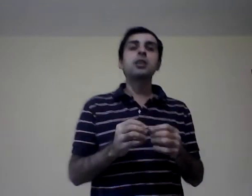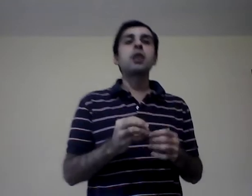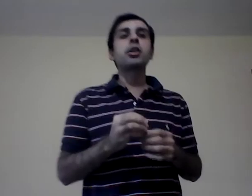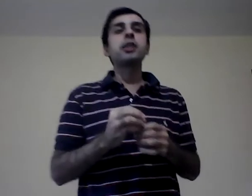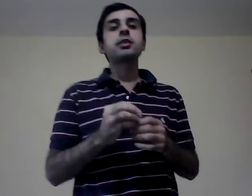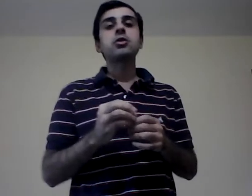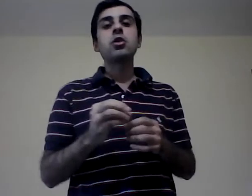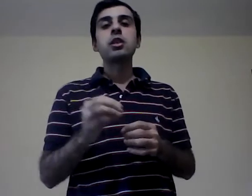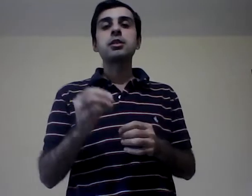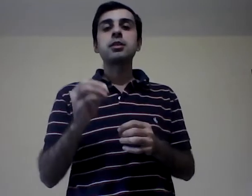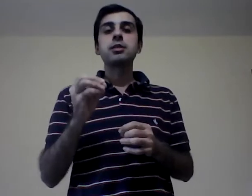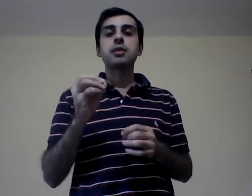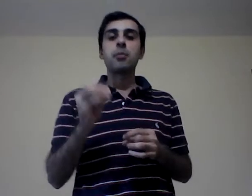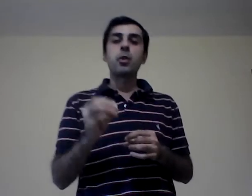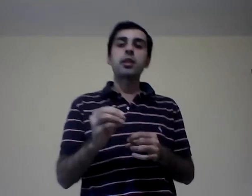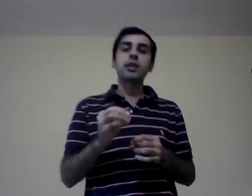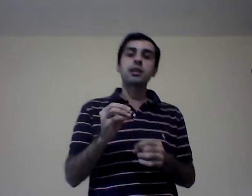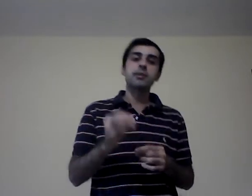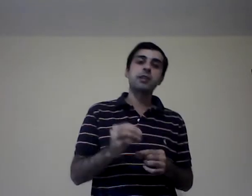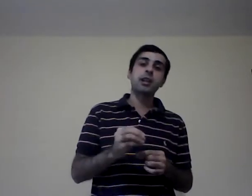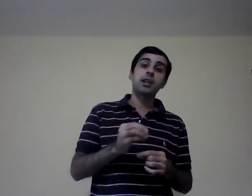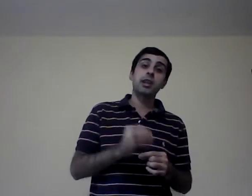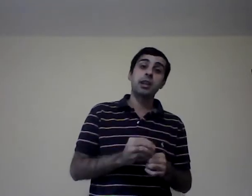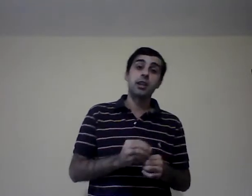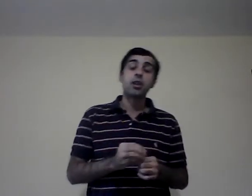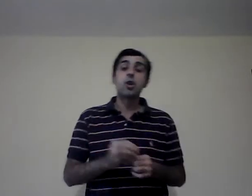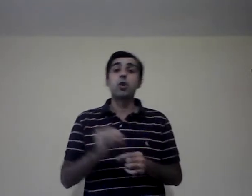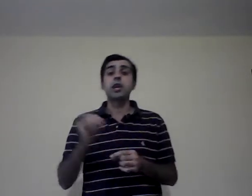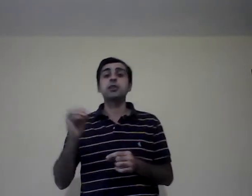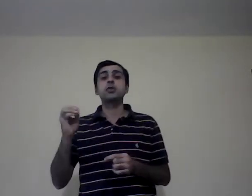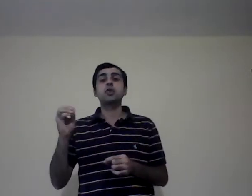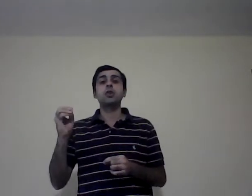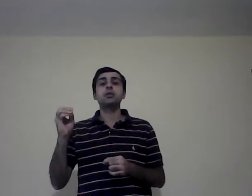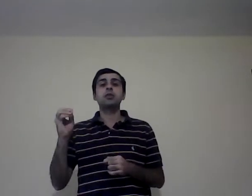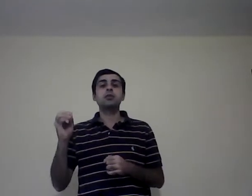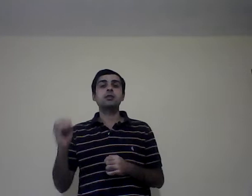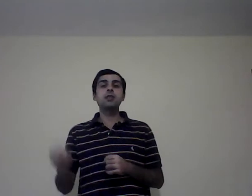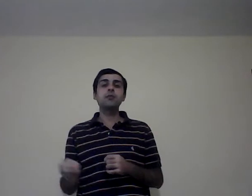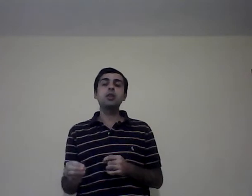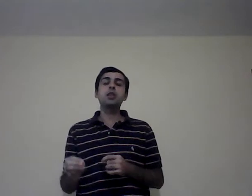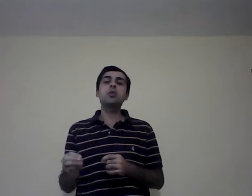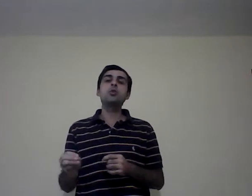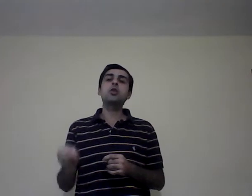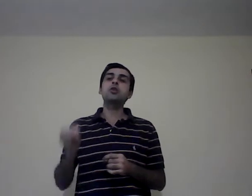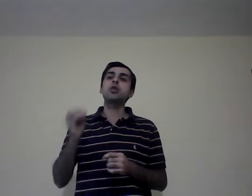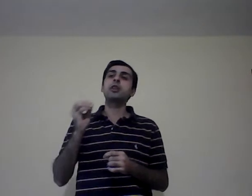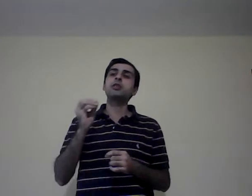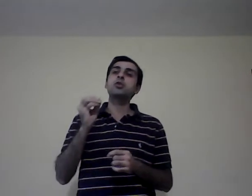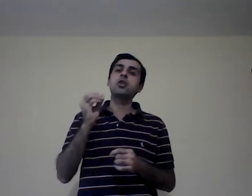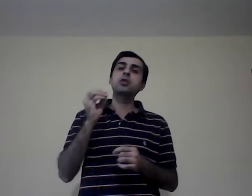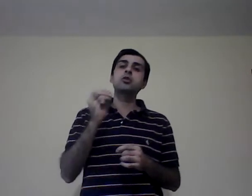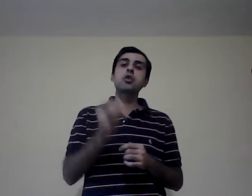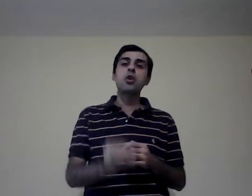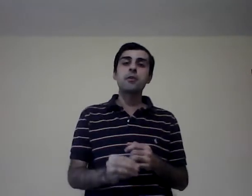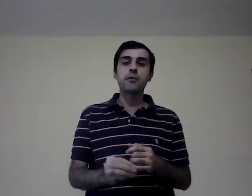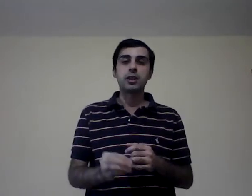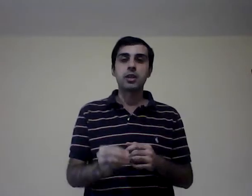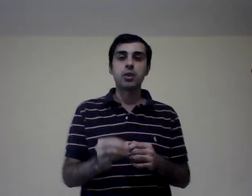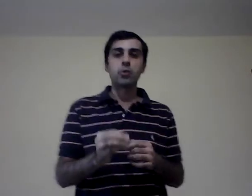organizaciones se pueden clasificar en organizaciones sin fines de lucro y organizaciones con fines de lucro.